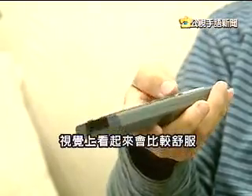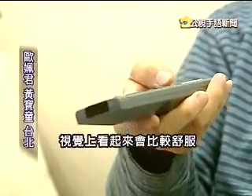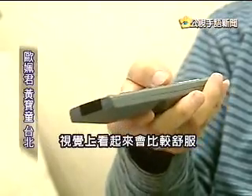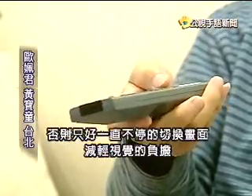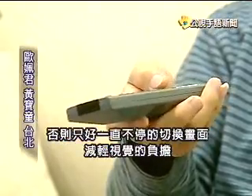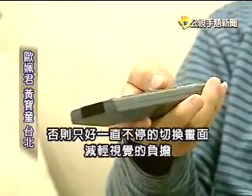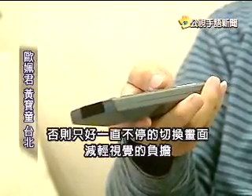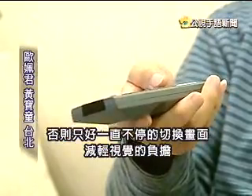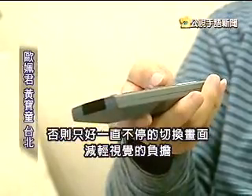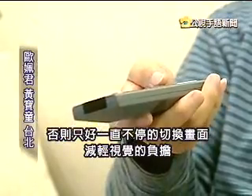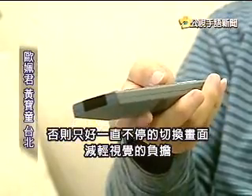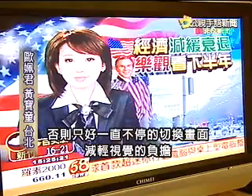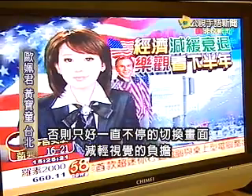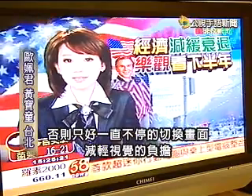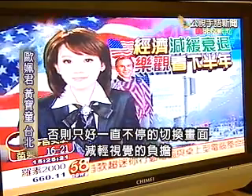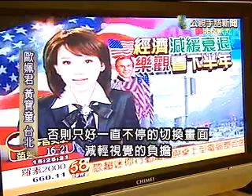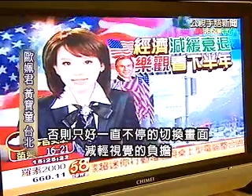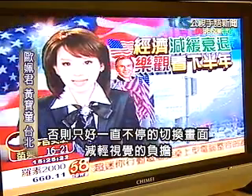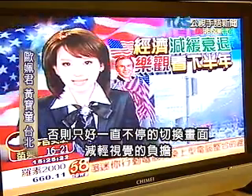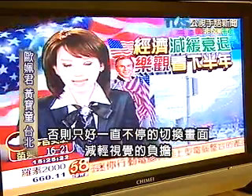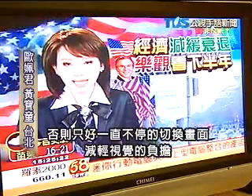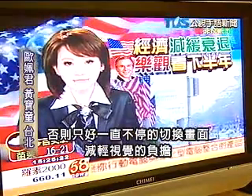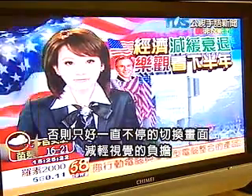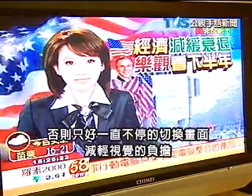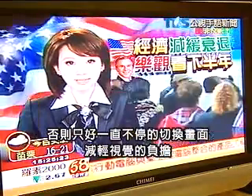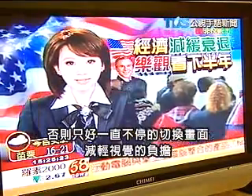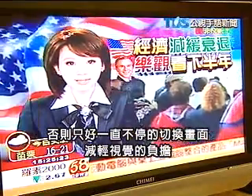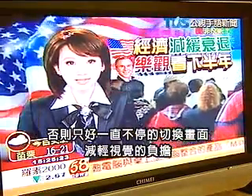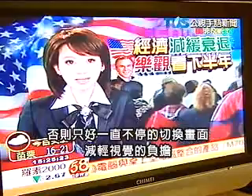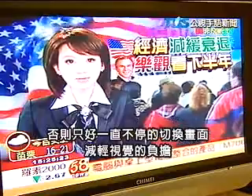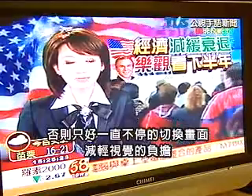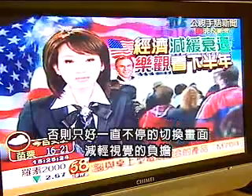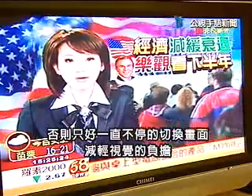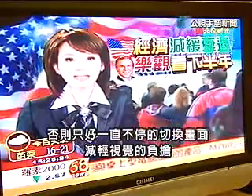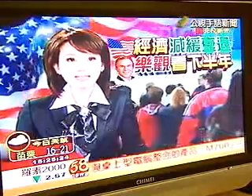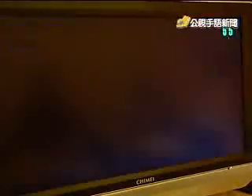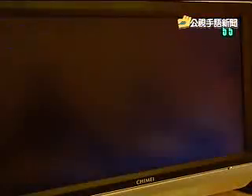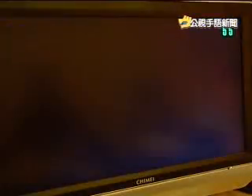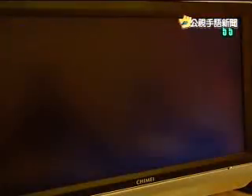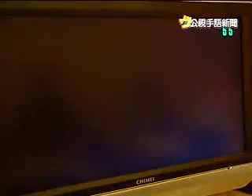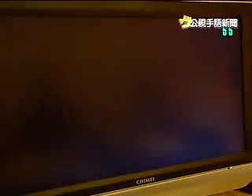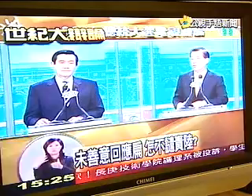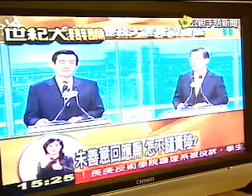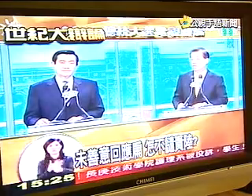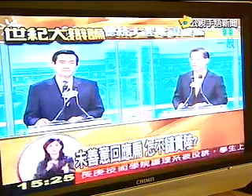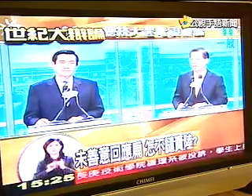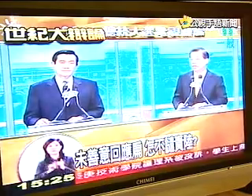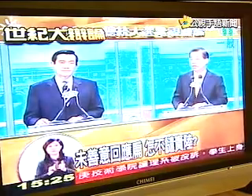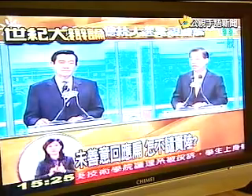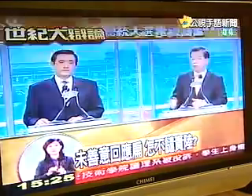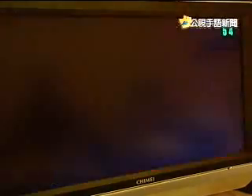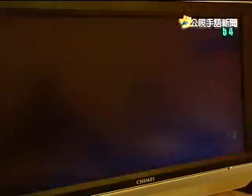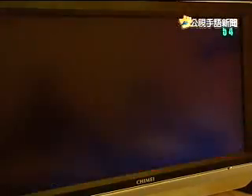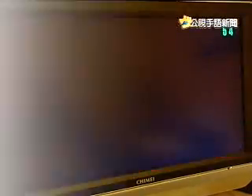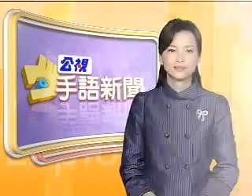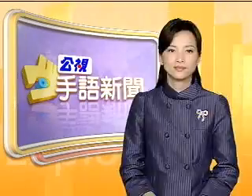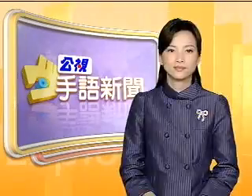否则只好一直不停地切换画面减轻视觉的负担记者欧佩君黄宝彤台北报导